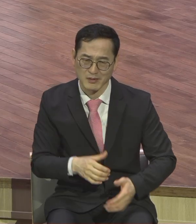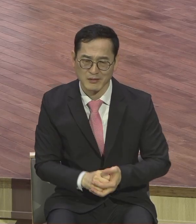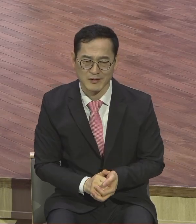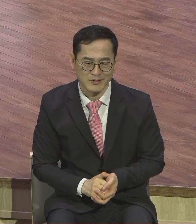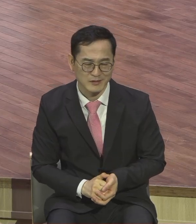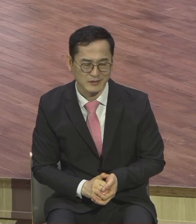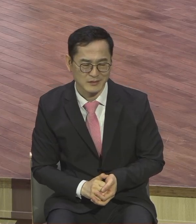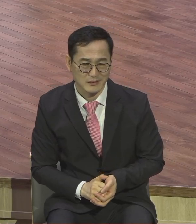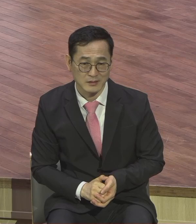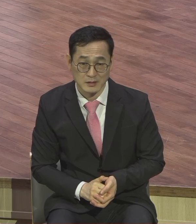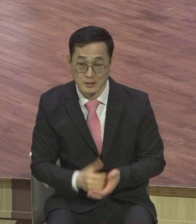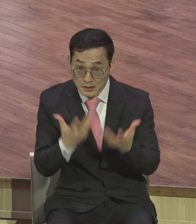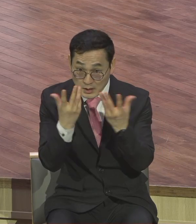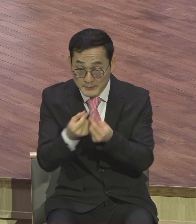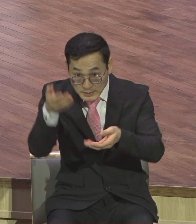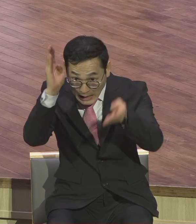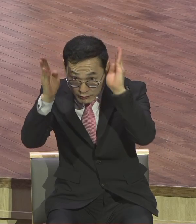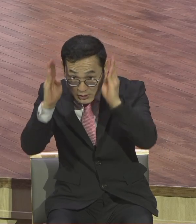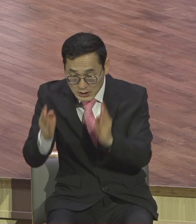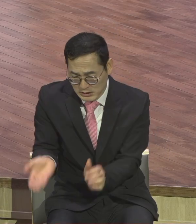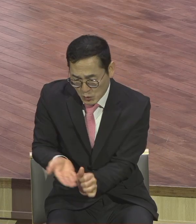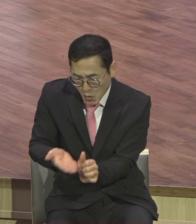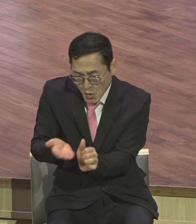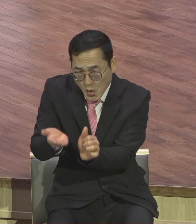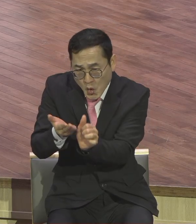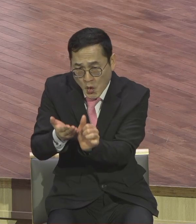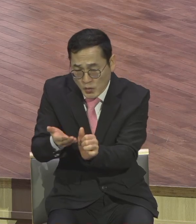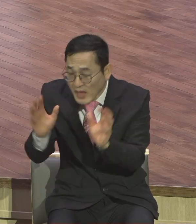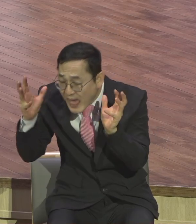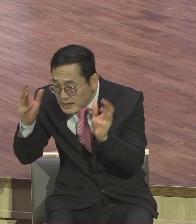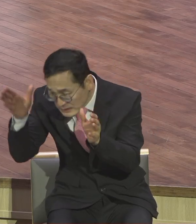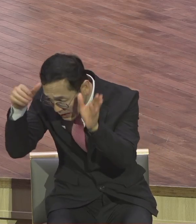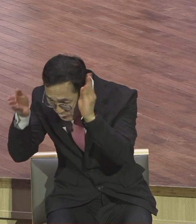낙이요 낙이 새끼까지 대도 간사인데 그거 어떻게 순종이 되겠어요